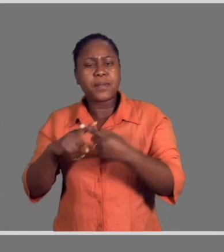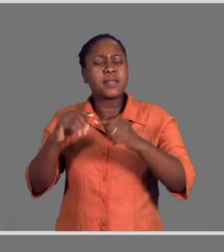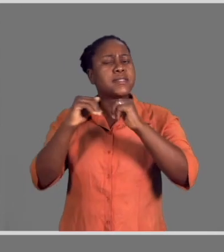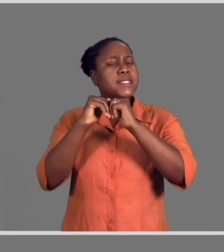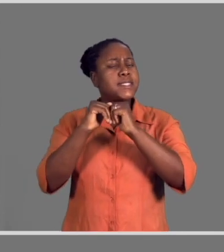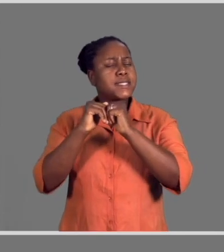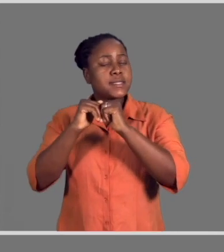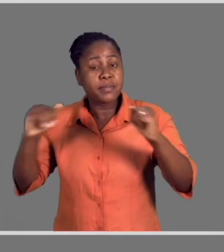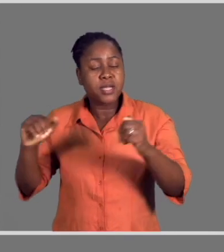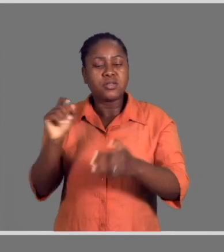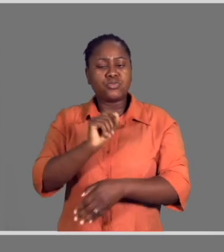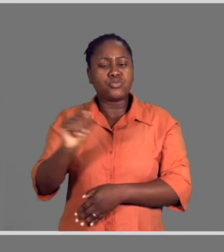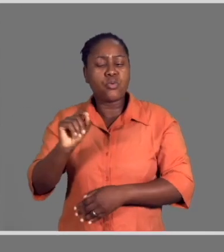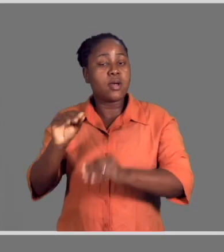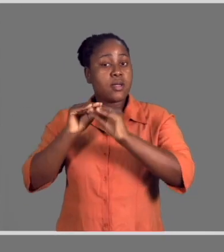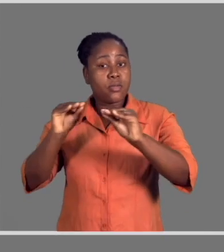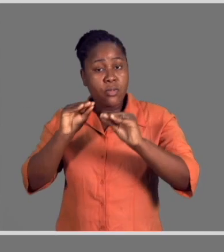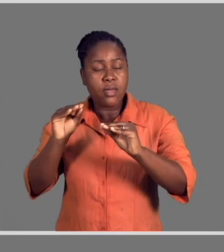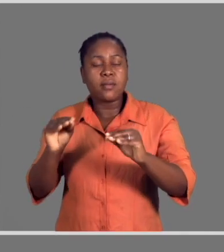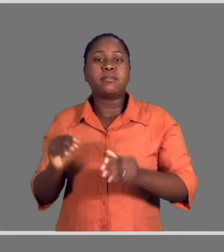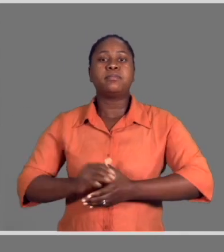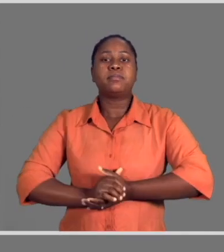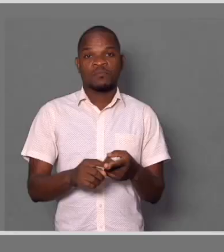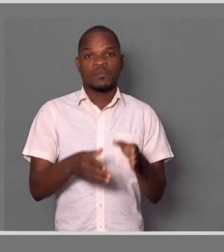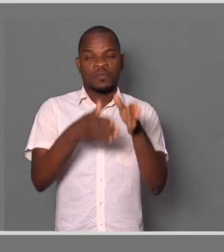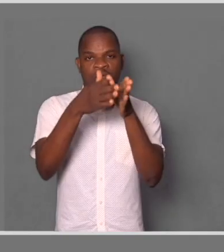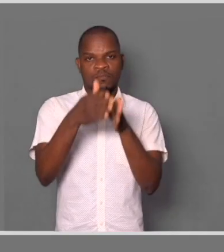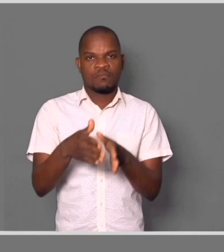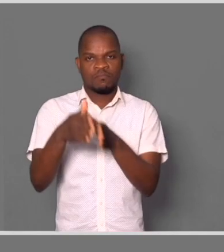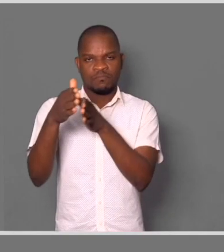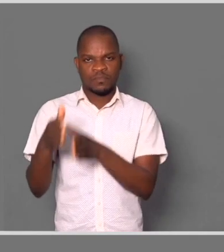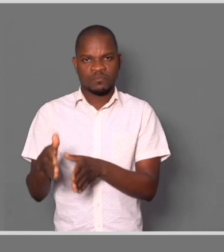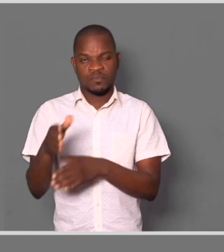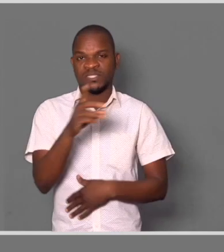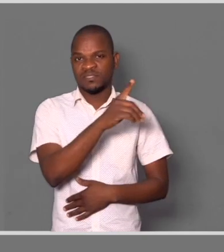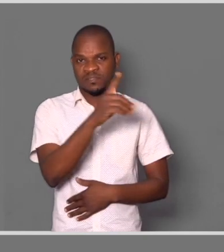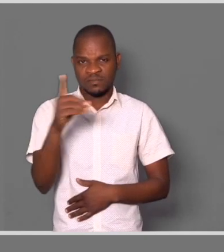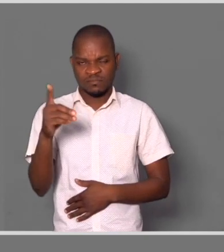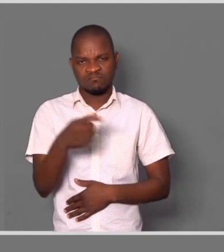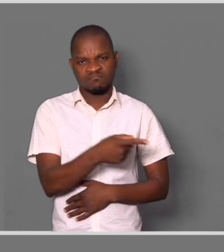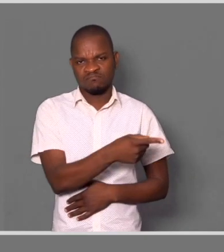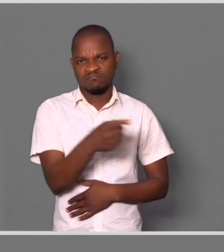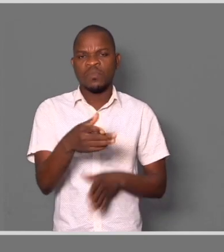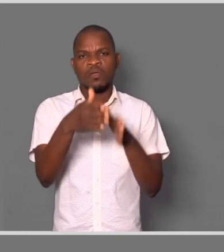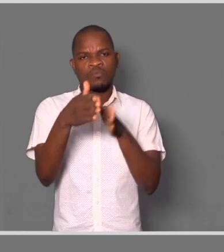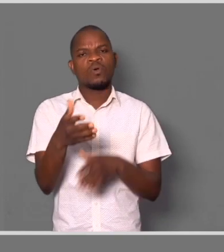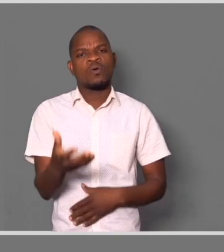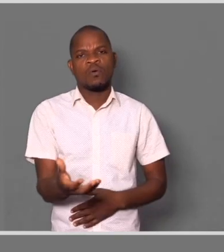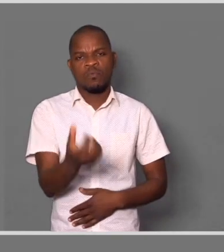Necessidades Educativas Especiais em Idade Pré-Escolar. Quando a pessoa tem deficiência, viveu com deficiência, é mais capaz